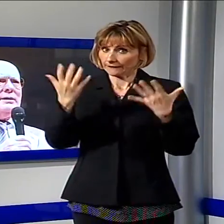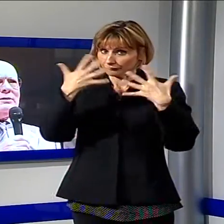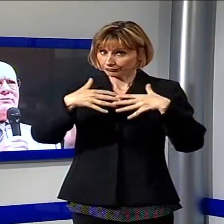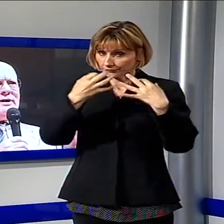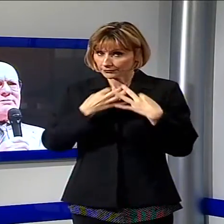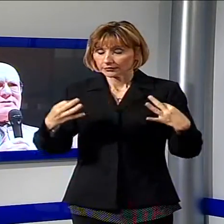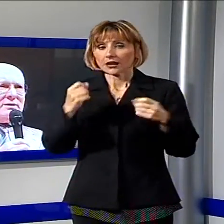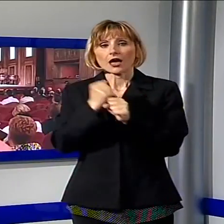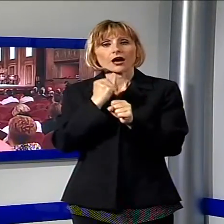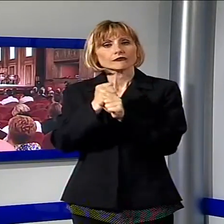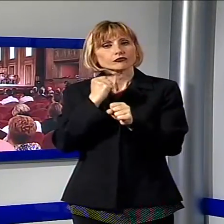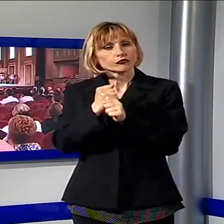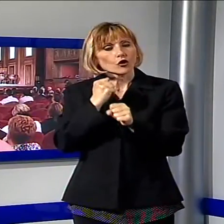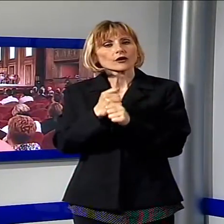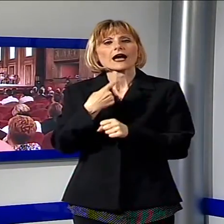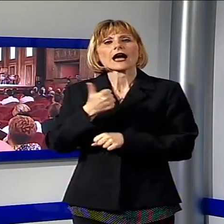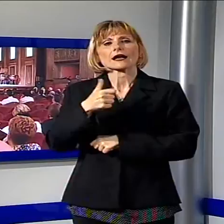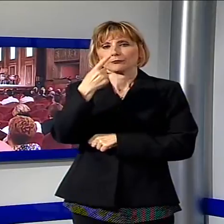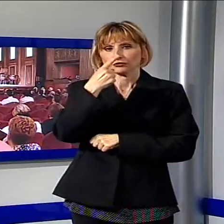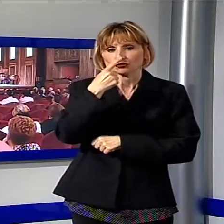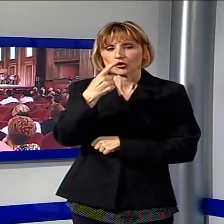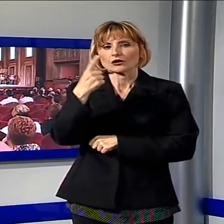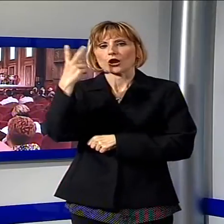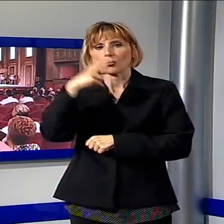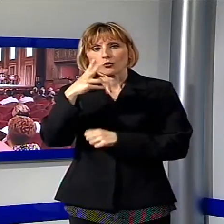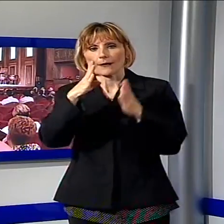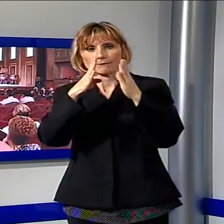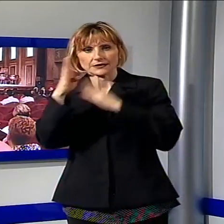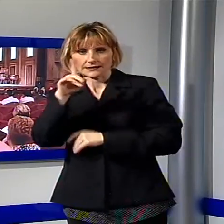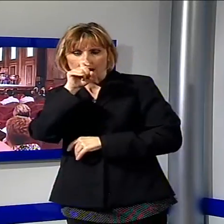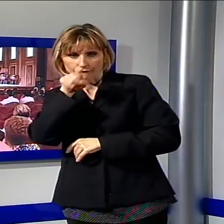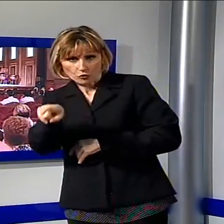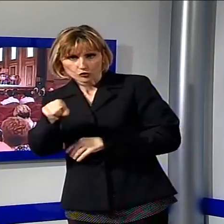territorio comprendente le province di Pistoia, Lucca, Pisa e Livorno.